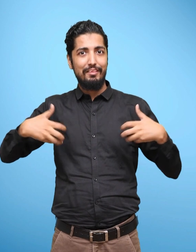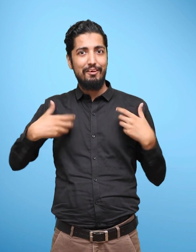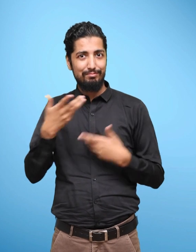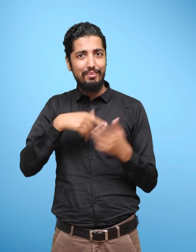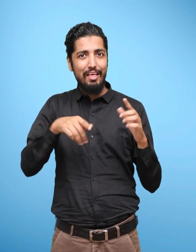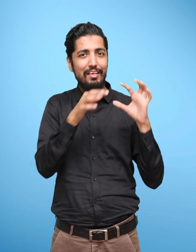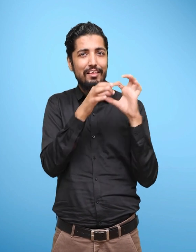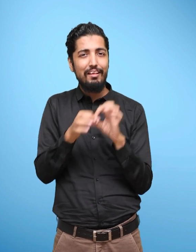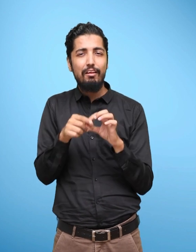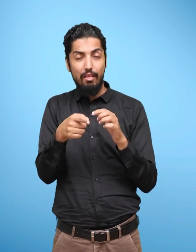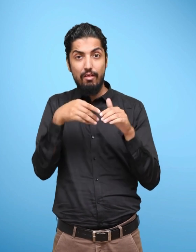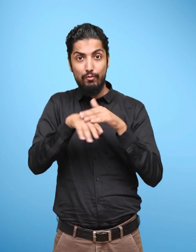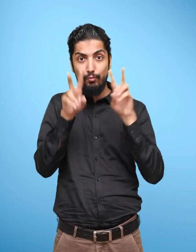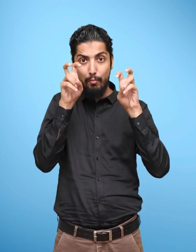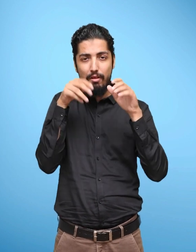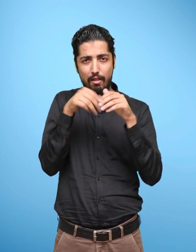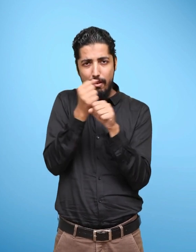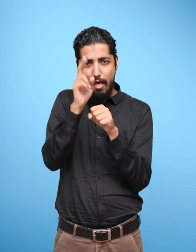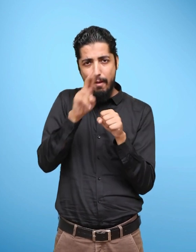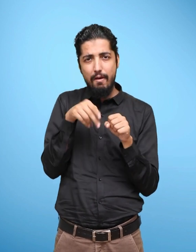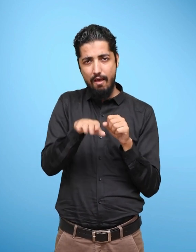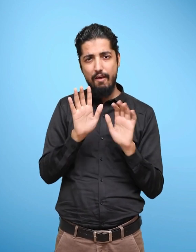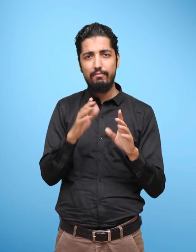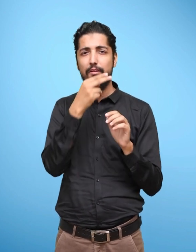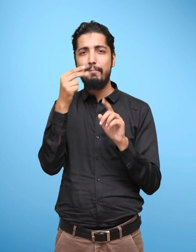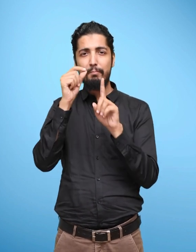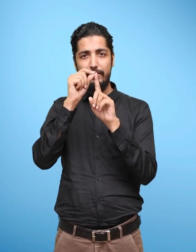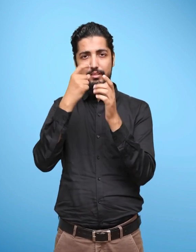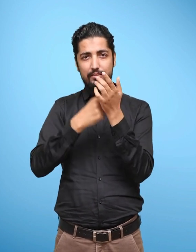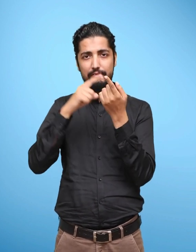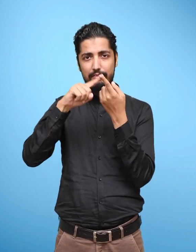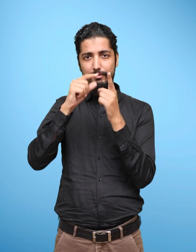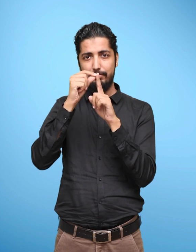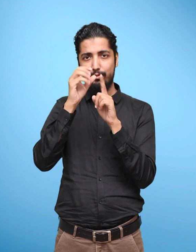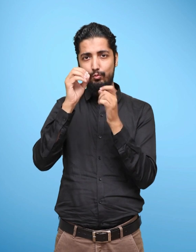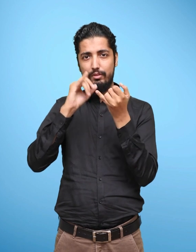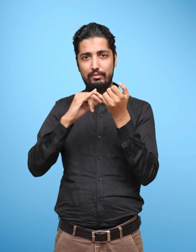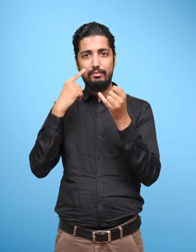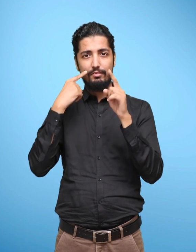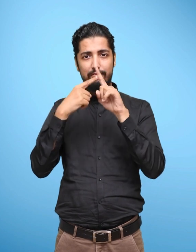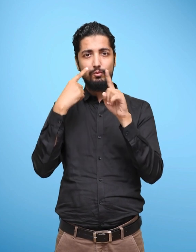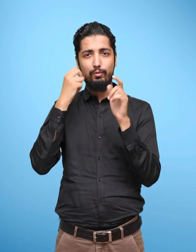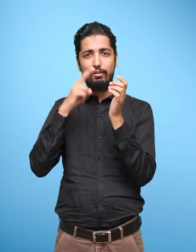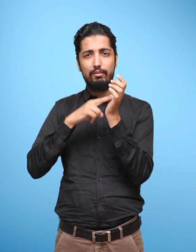Through the familiar Indian folktale, The Capsular and the Monkeys.